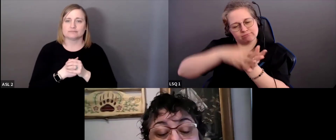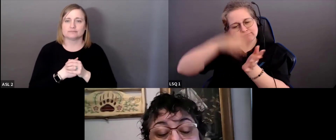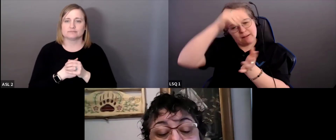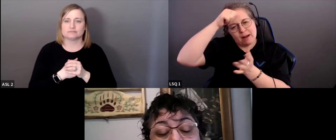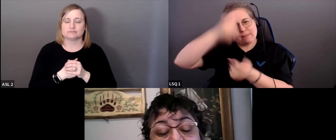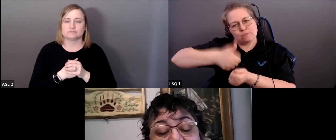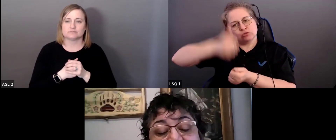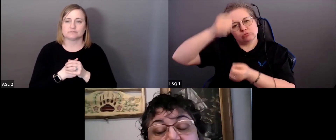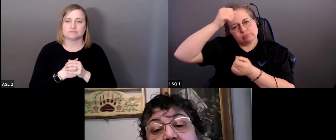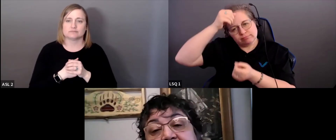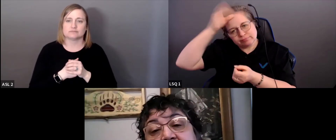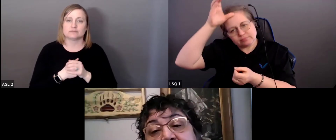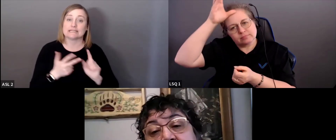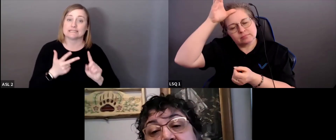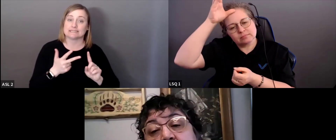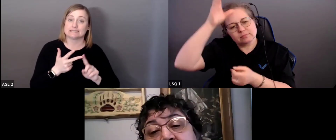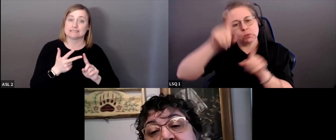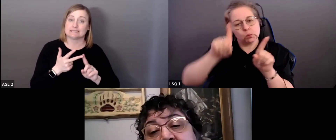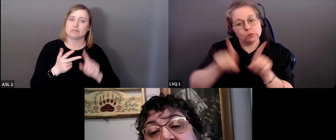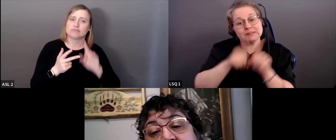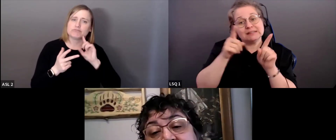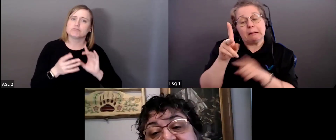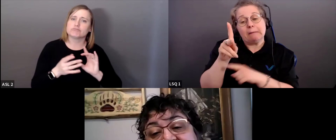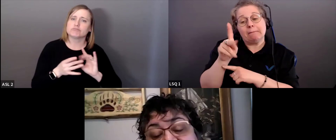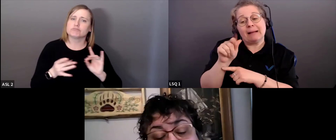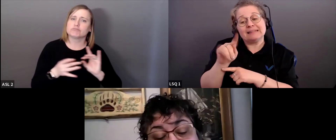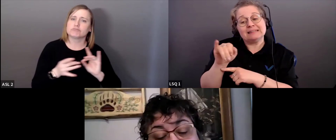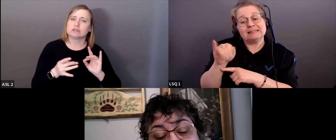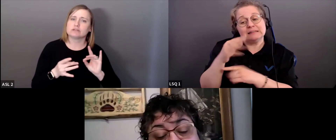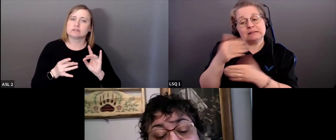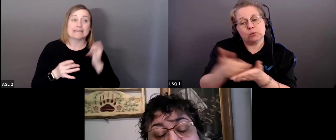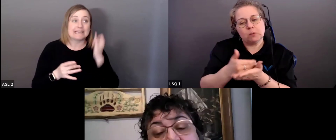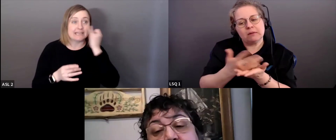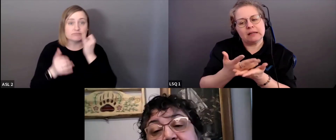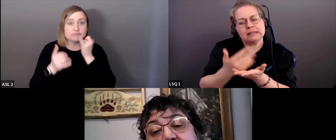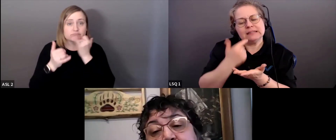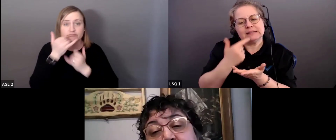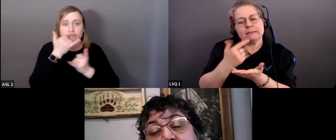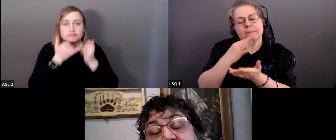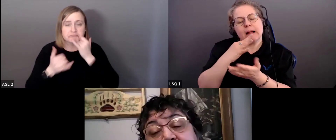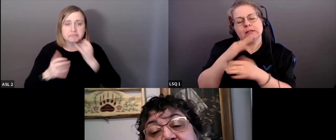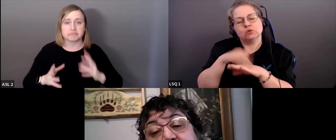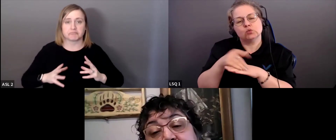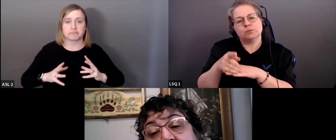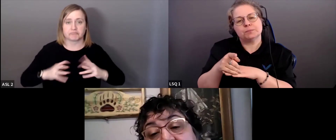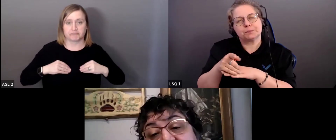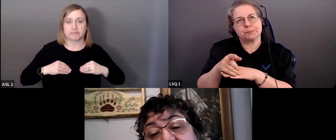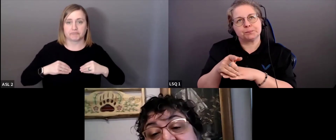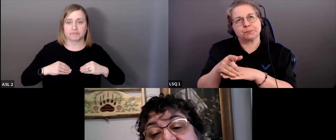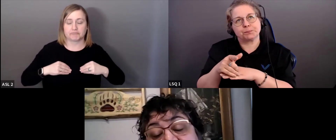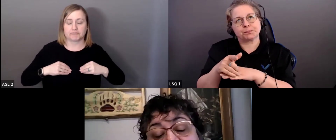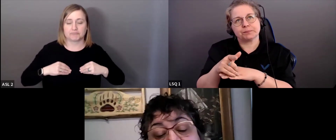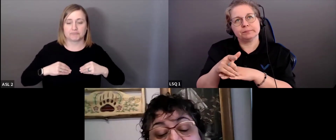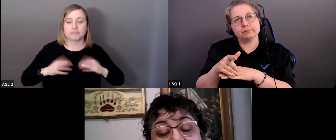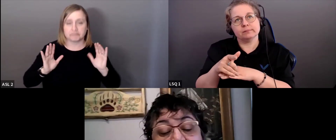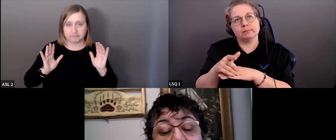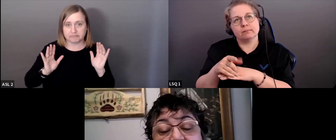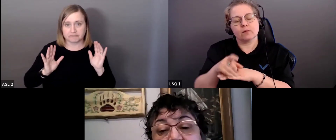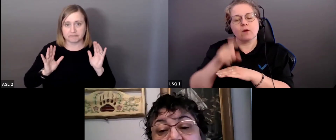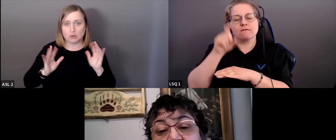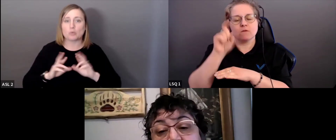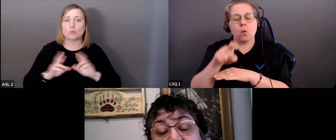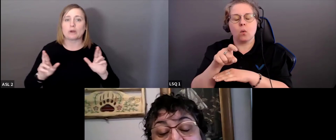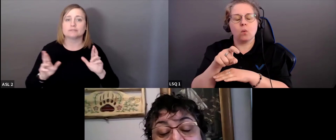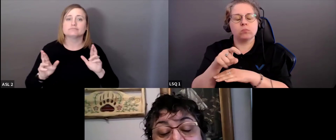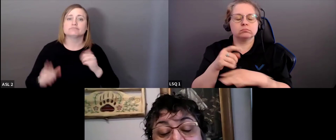a autre chose que j'ai trouvé fascinant chez Patty, c'est quand elle a parlé du fait qu'il fallait avouer ses